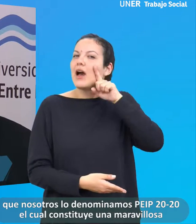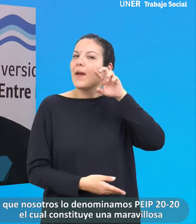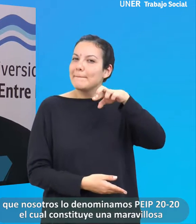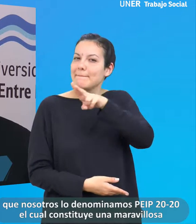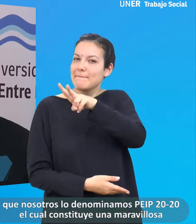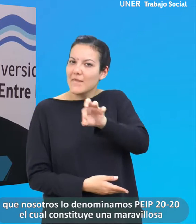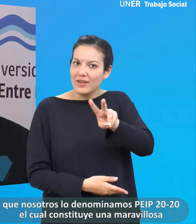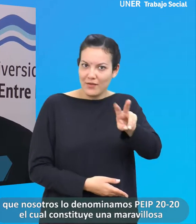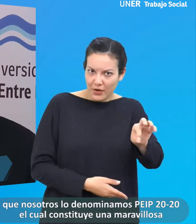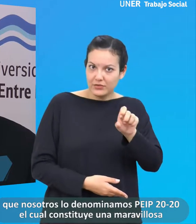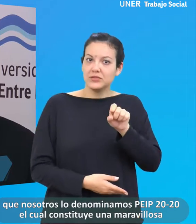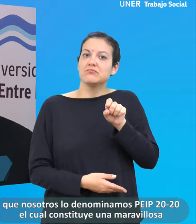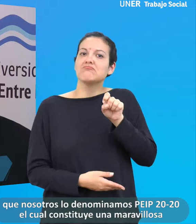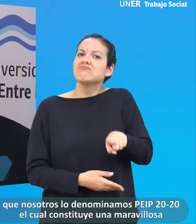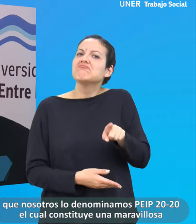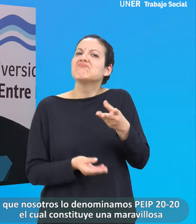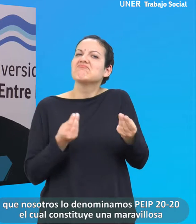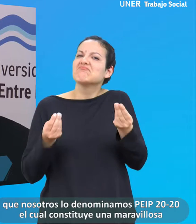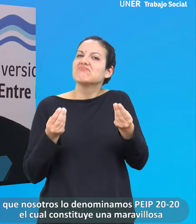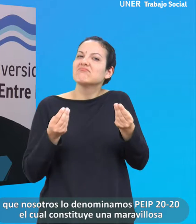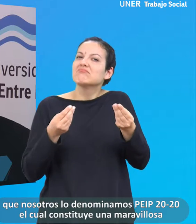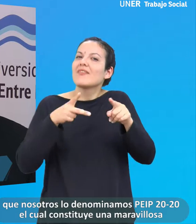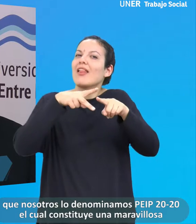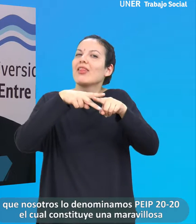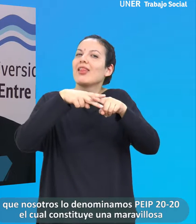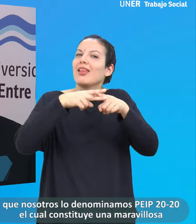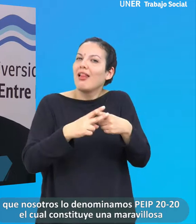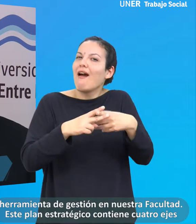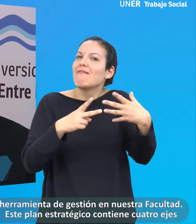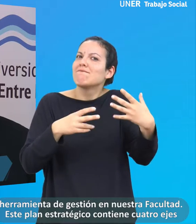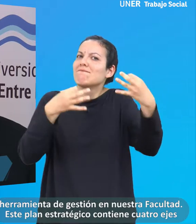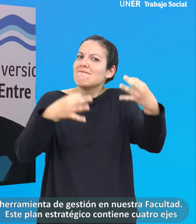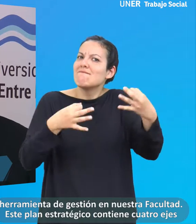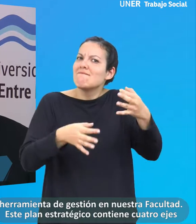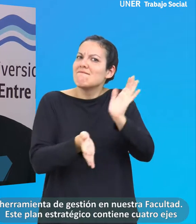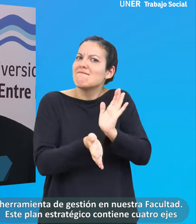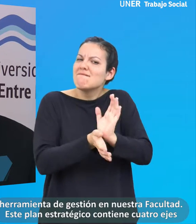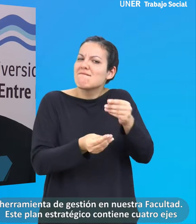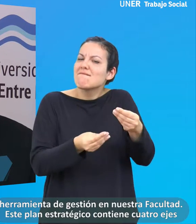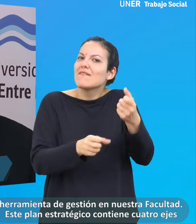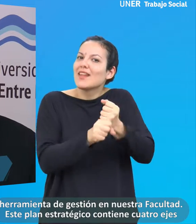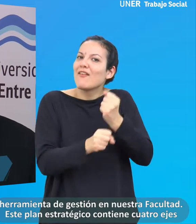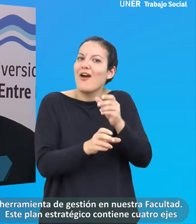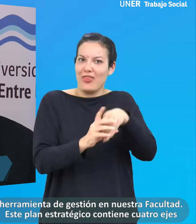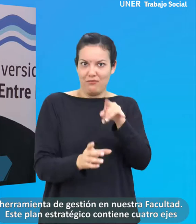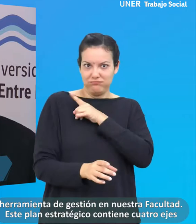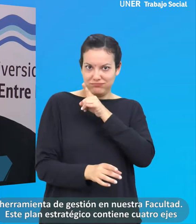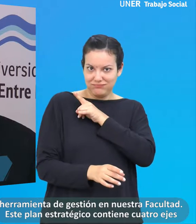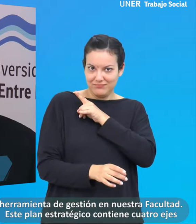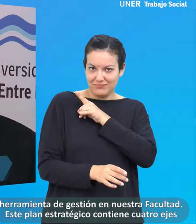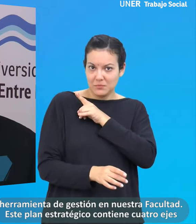denominamos PEI 2020, el cual constituye una maravillosa herramienta de gestión en nuestra